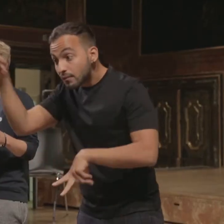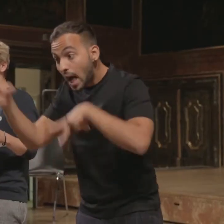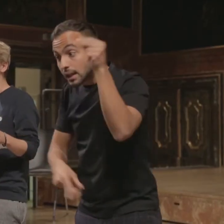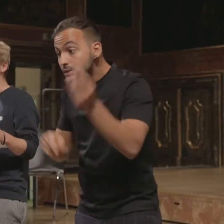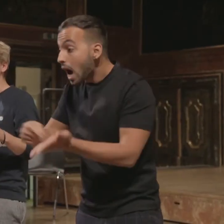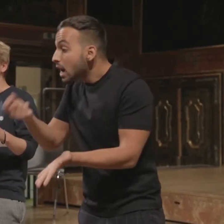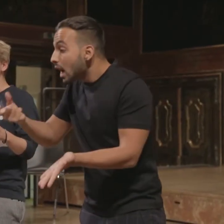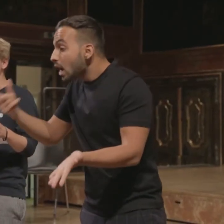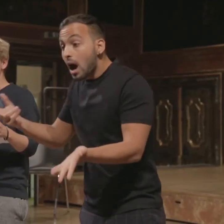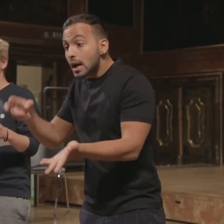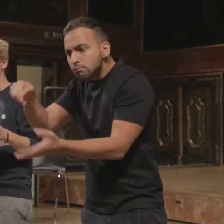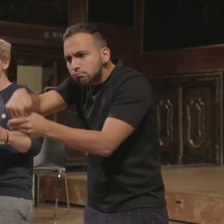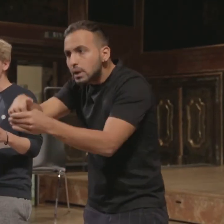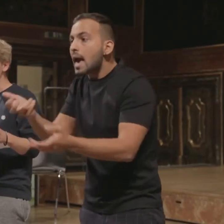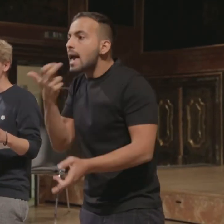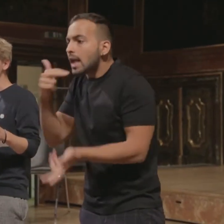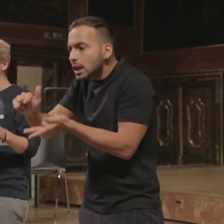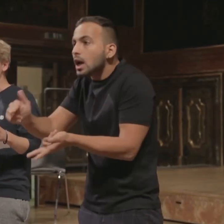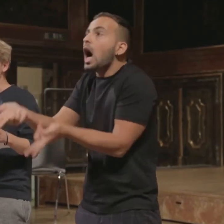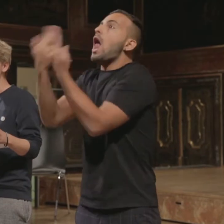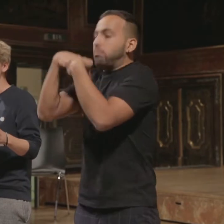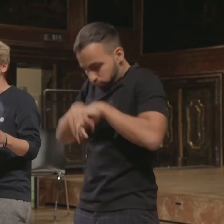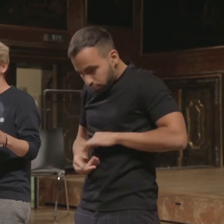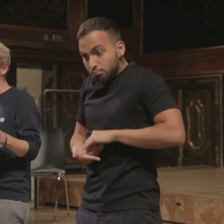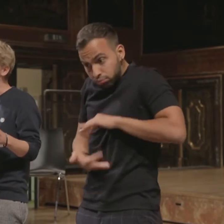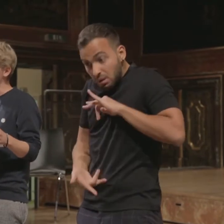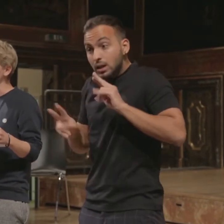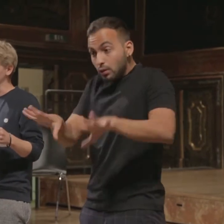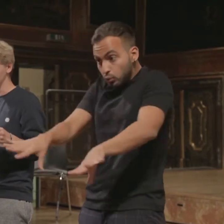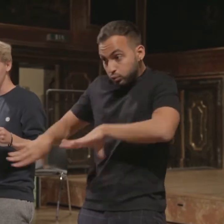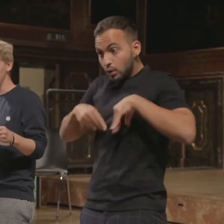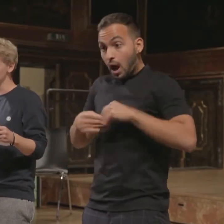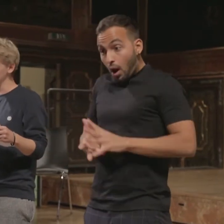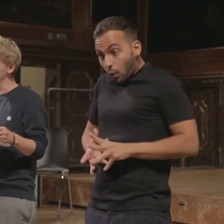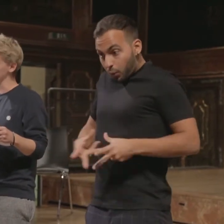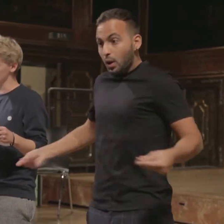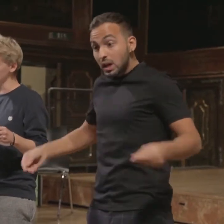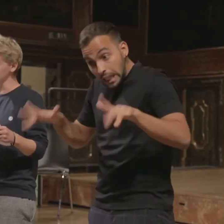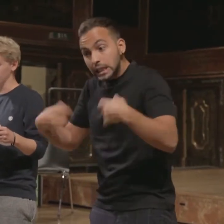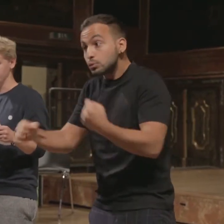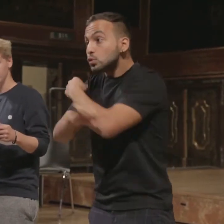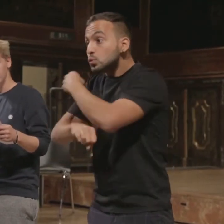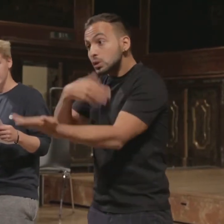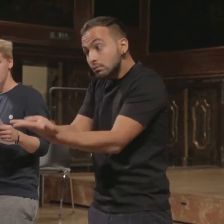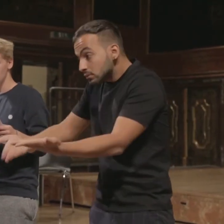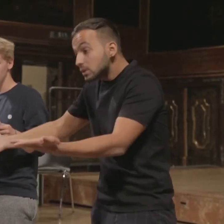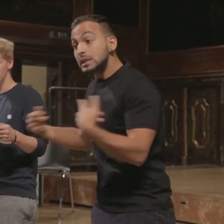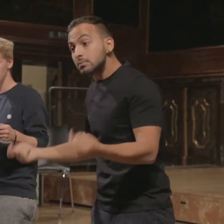tragen Energie in sich. Und Energie kann übertragen werden. Heilend. Und dazu gibt es Studien. Studien mit